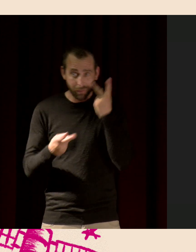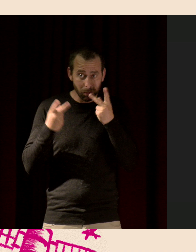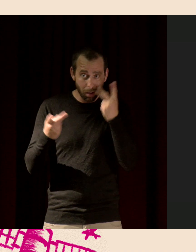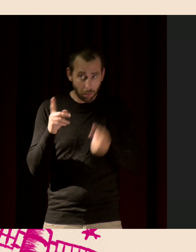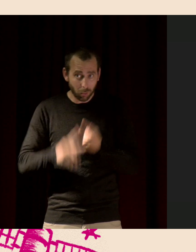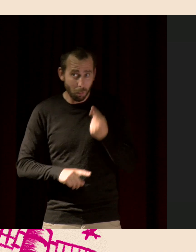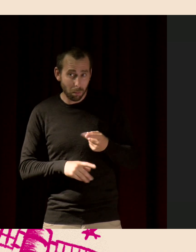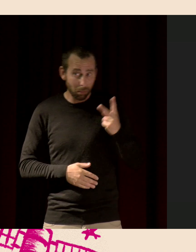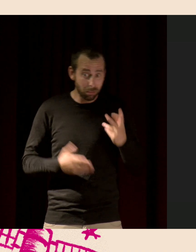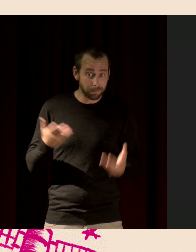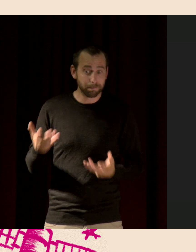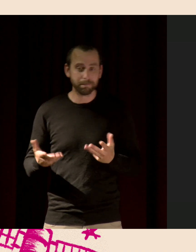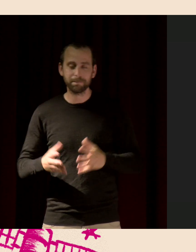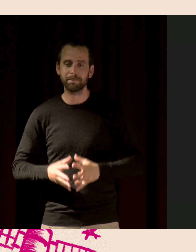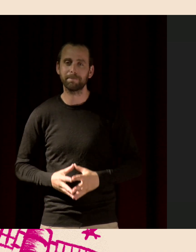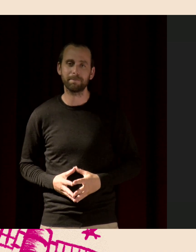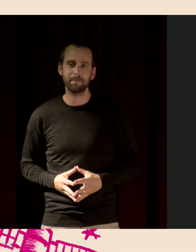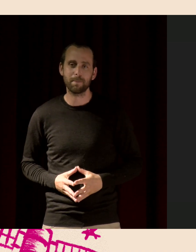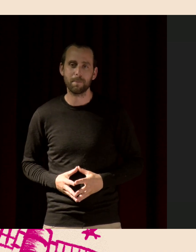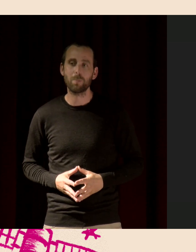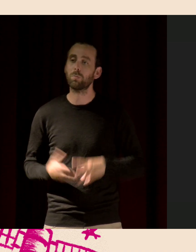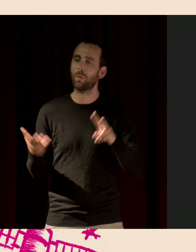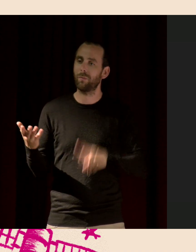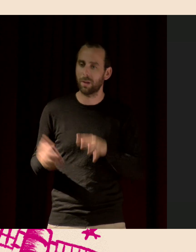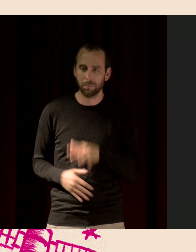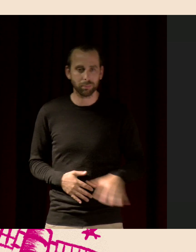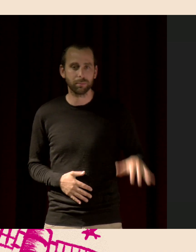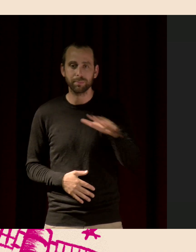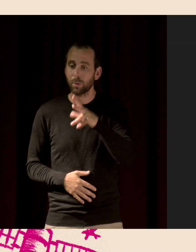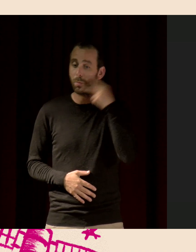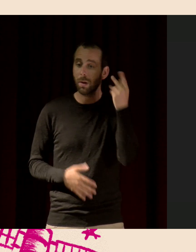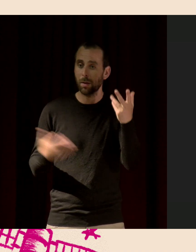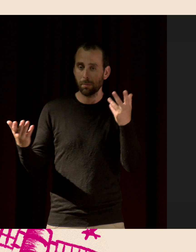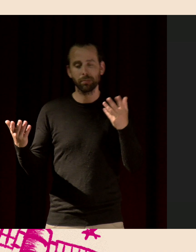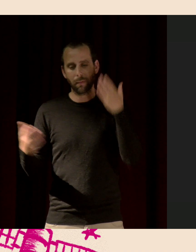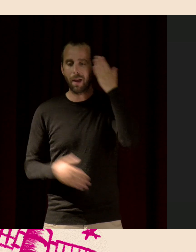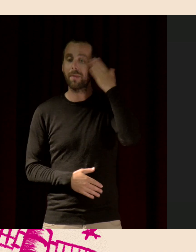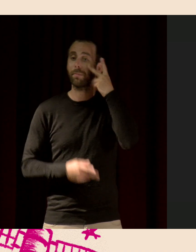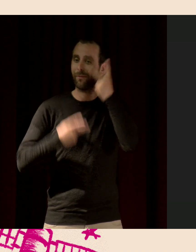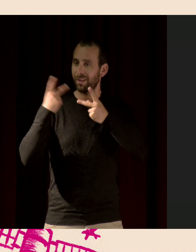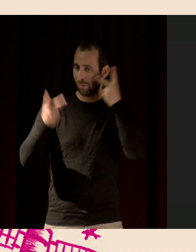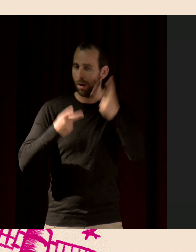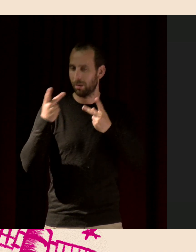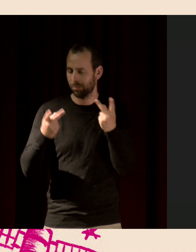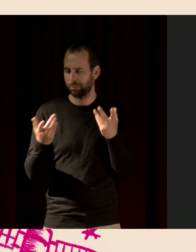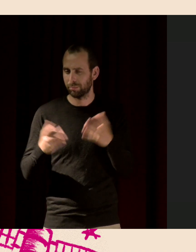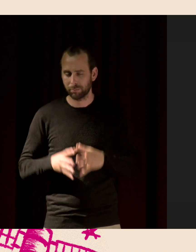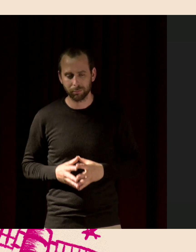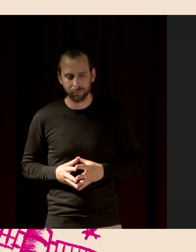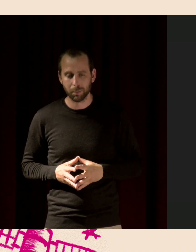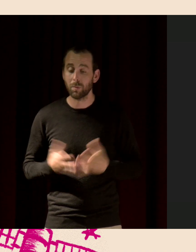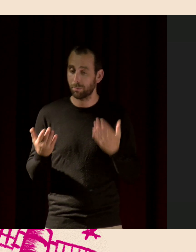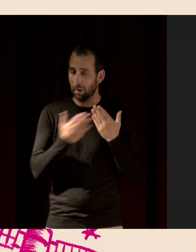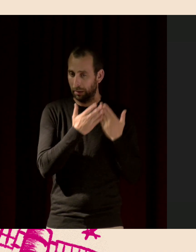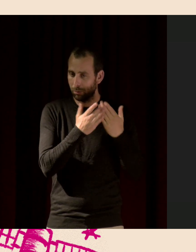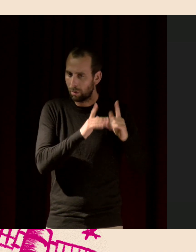Alors en effet, nous sommes des animaux essentiellement visuels. Donc il y des études qui démontrent ça, notamment dans